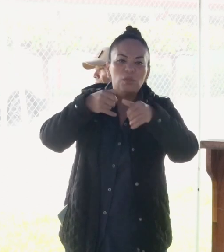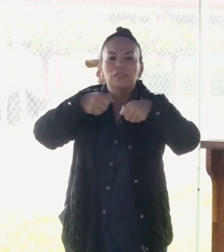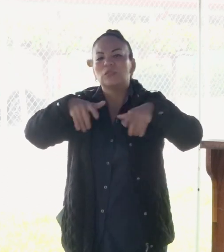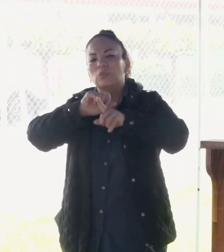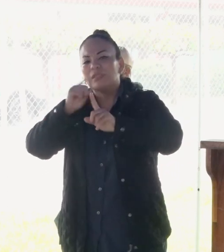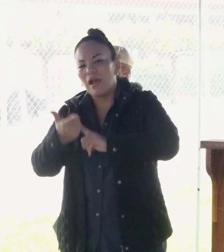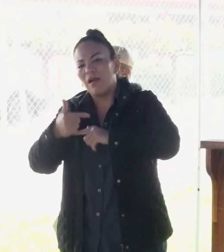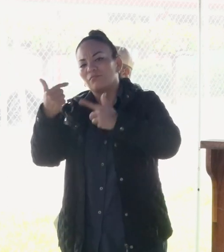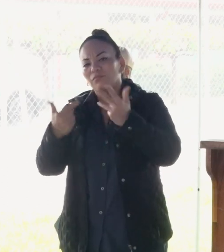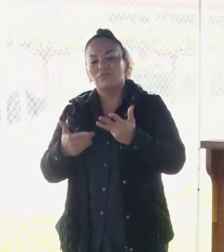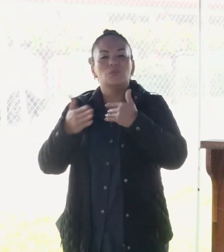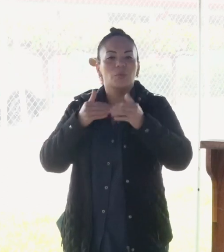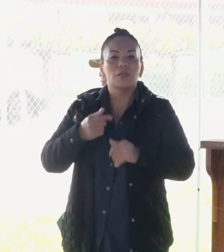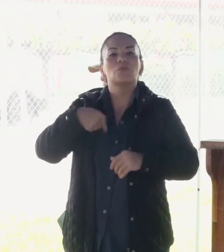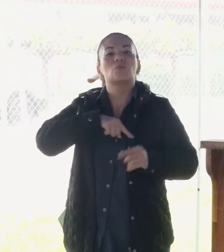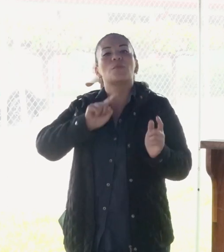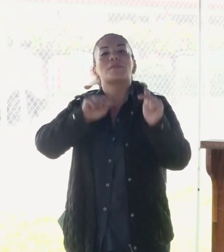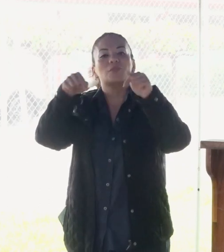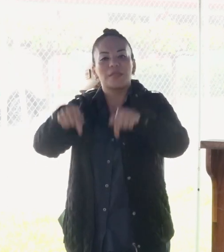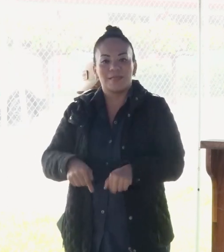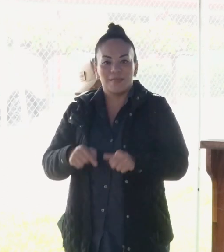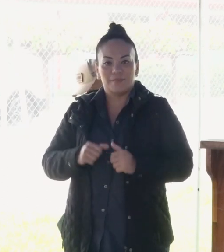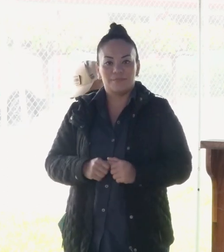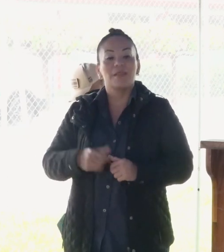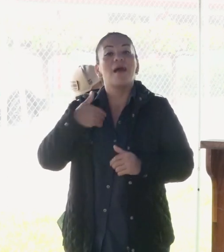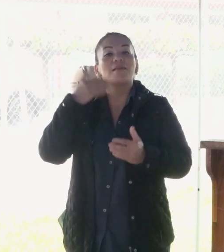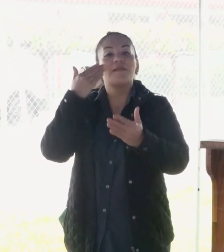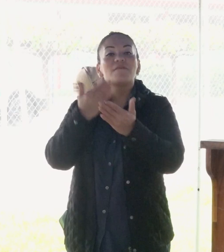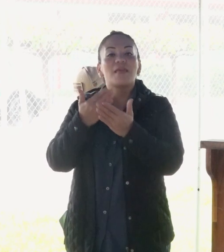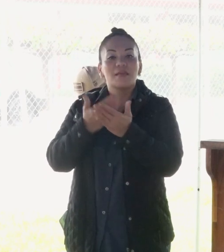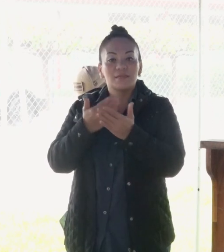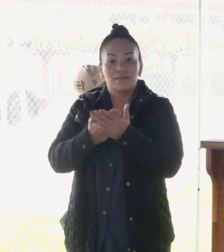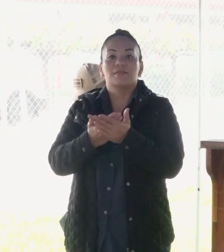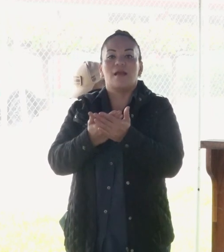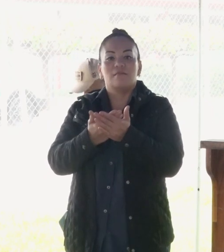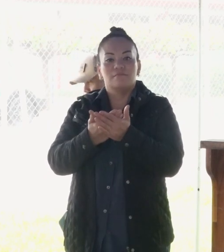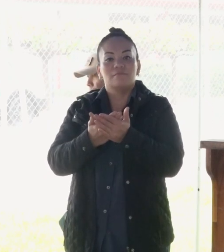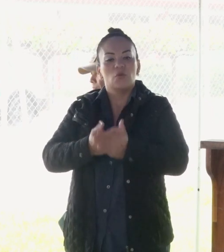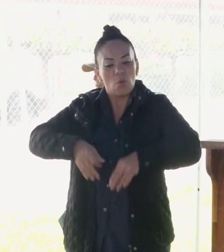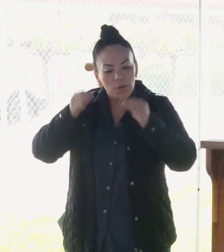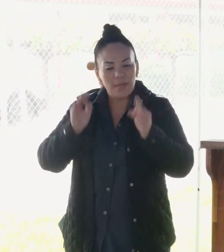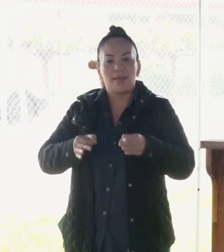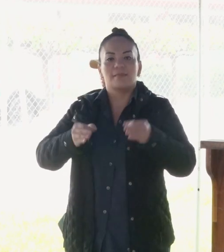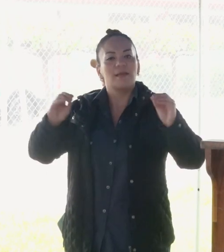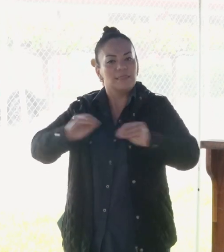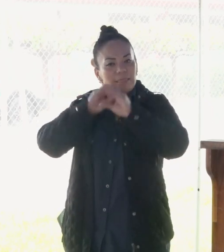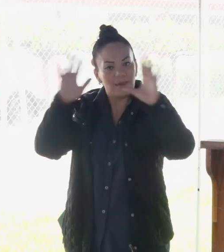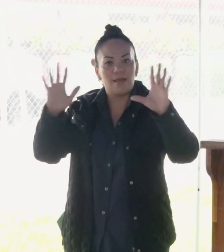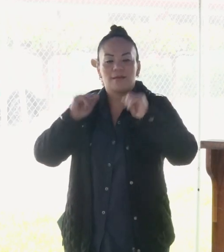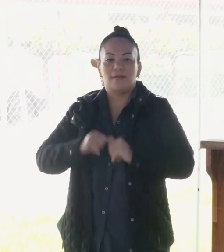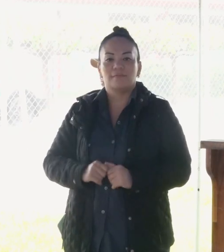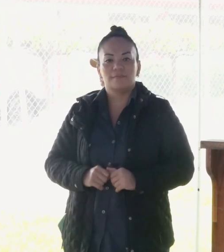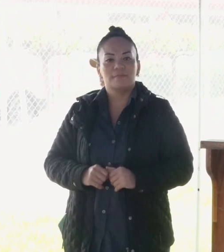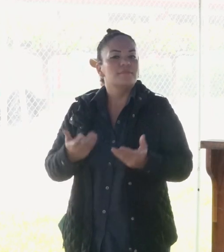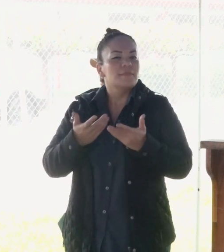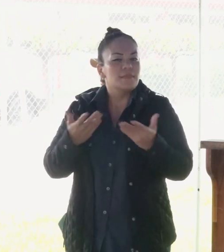llegamos aquí y hay evidencia concreta, clara, de